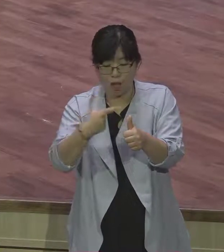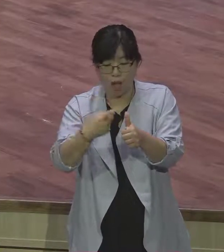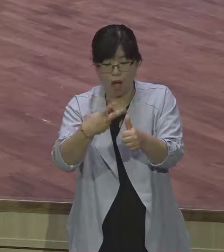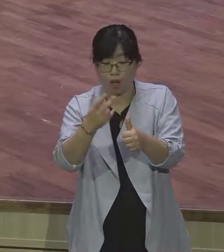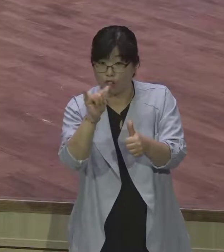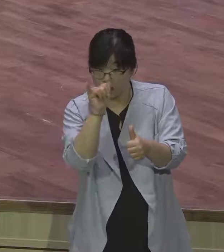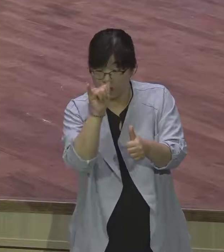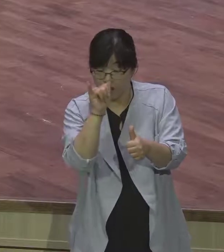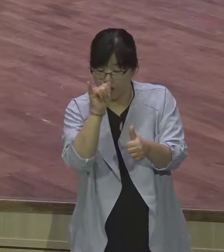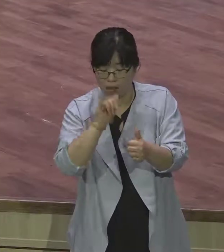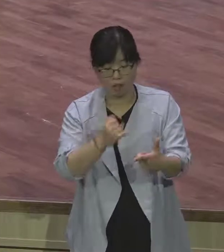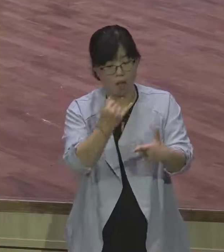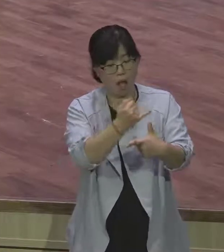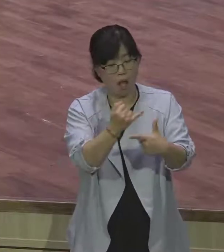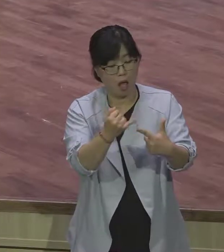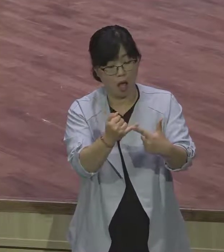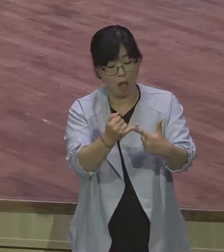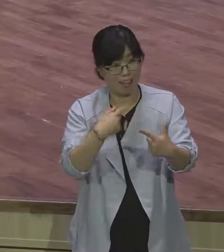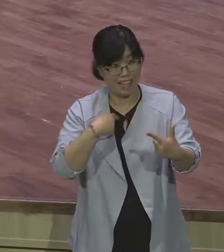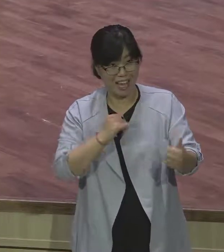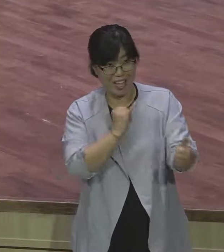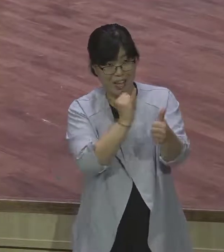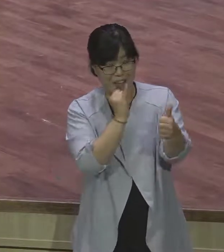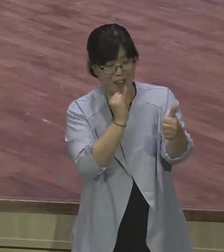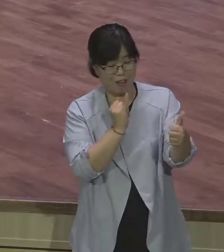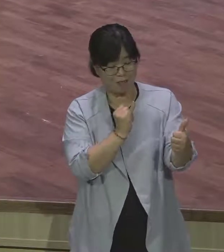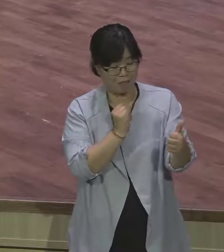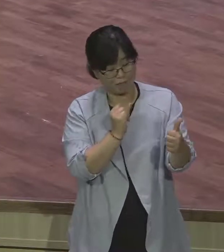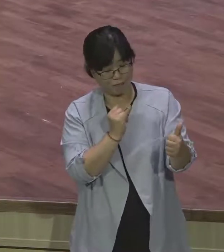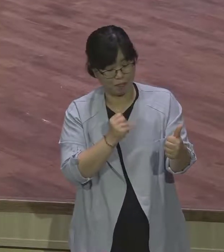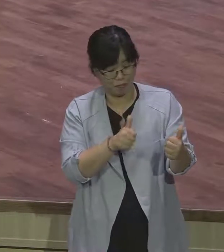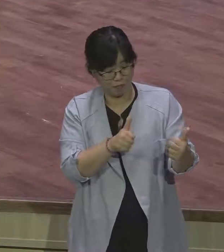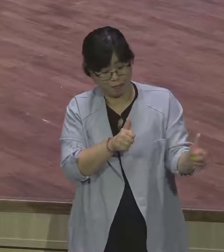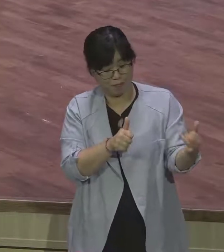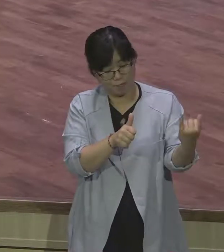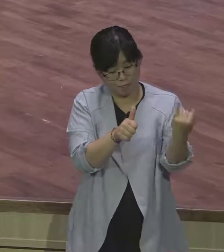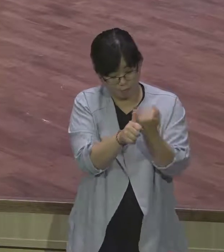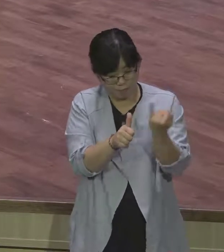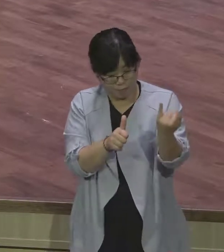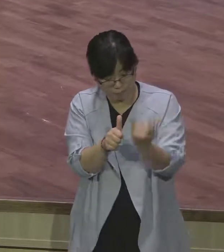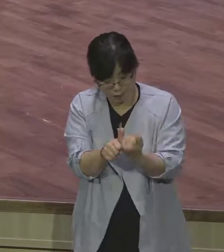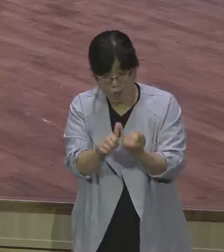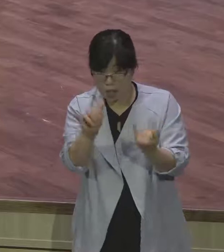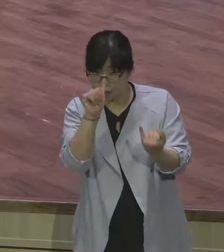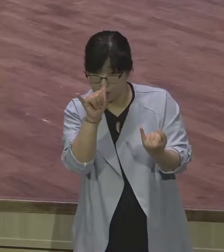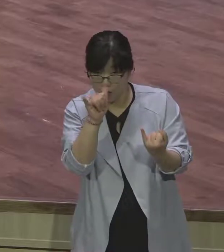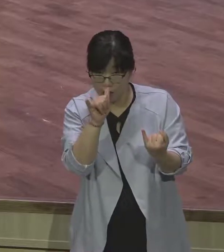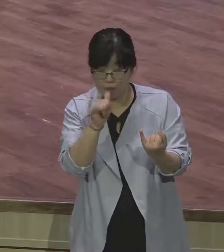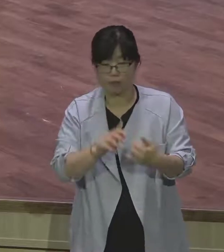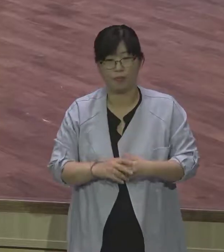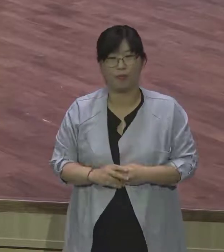그러니까 이 남편이 라엘을 동생을 더 사랑하니까 레아가 가만히 있겠어요?